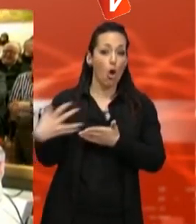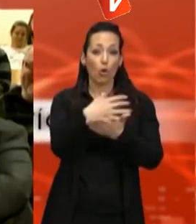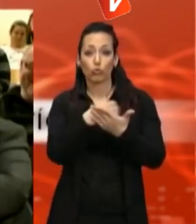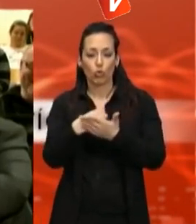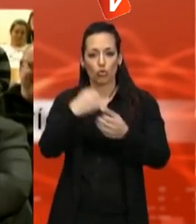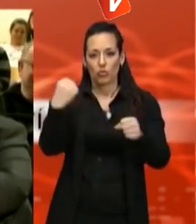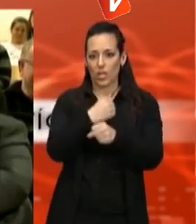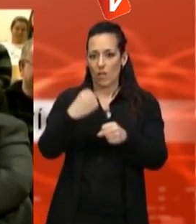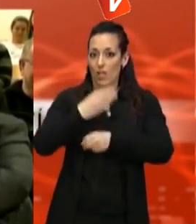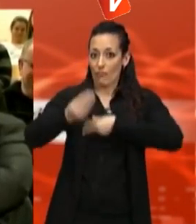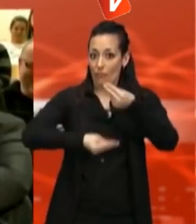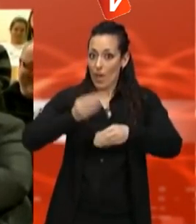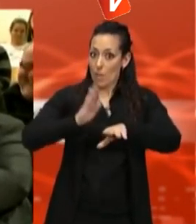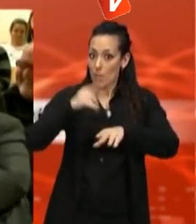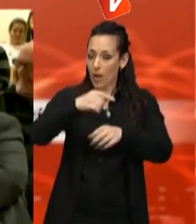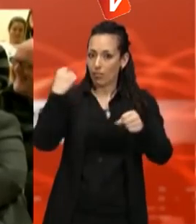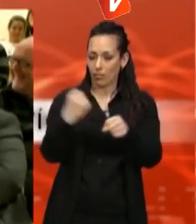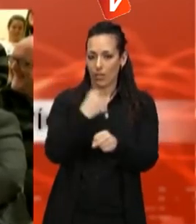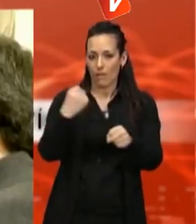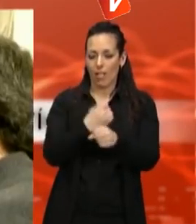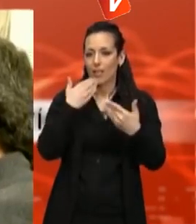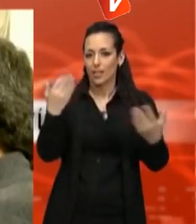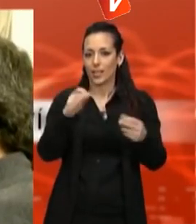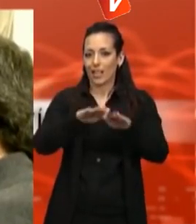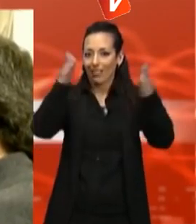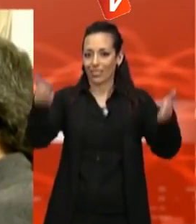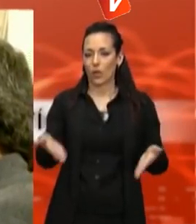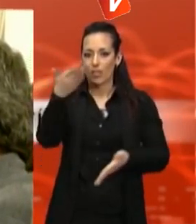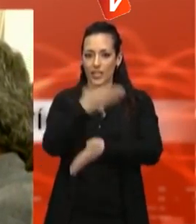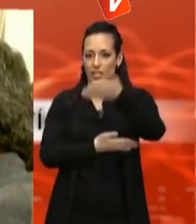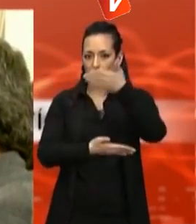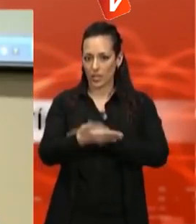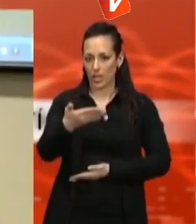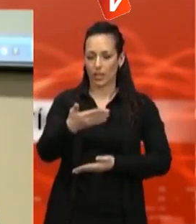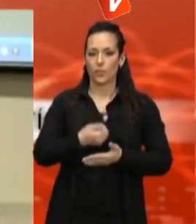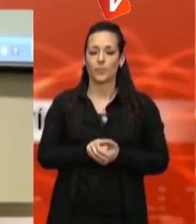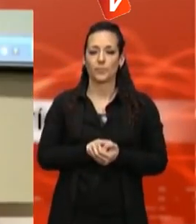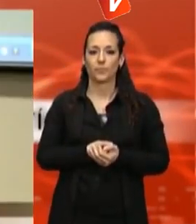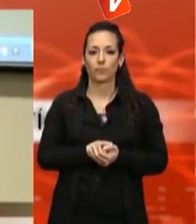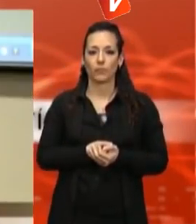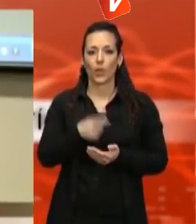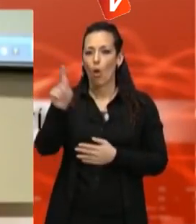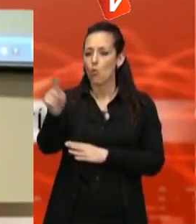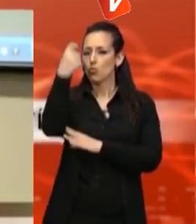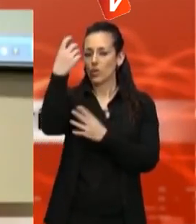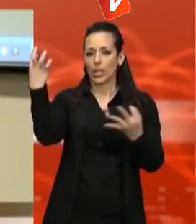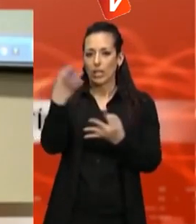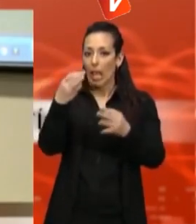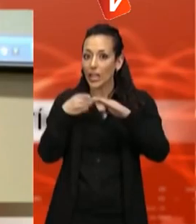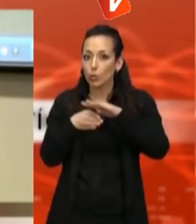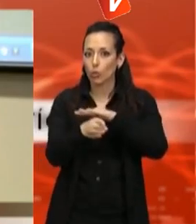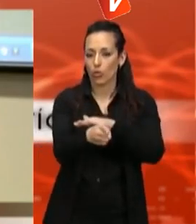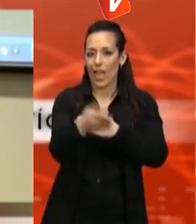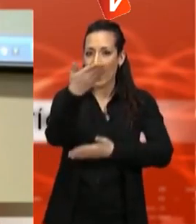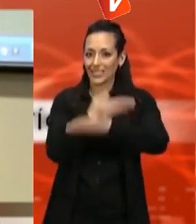Discapacitat, una xarxa integrada per l'Ajuntament i una trentena llarga d'entitats. Heu aconseguit introduir l'accessibilitat a l'agenda